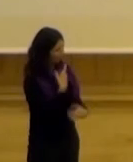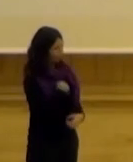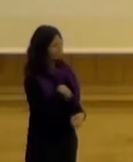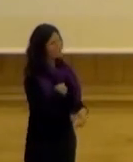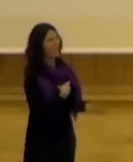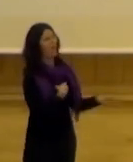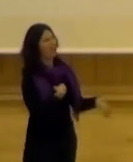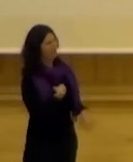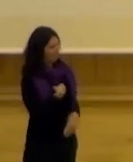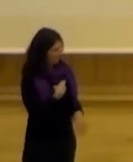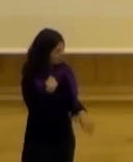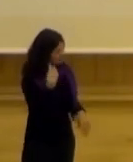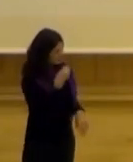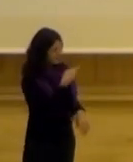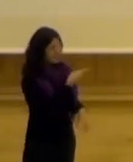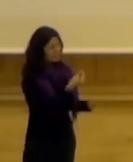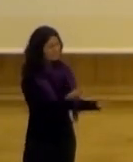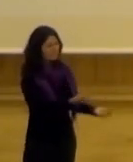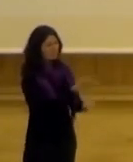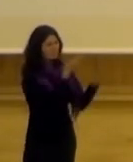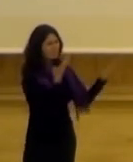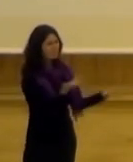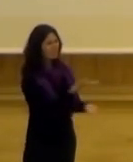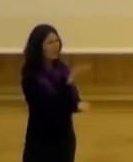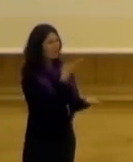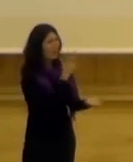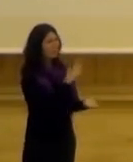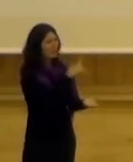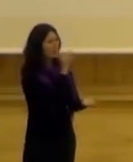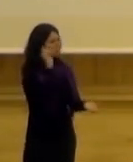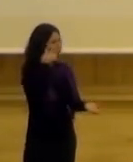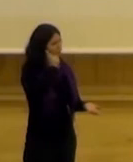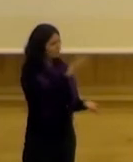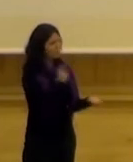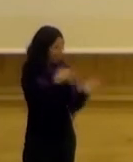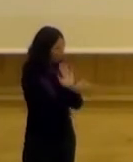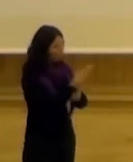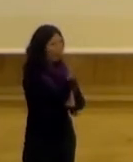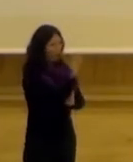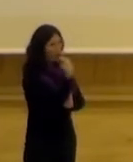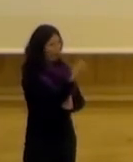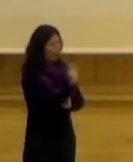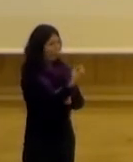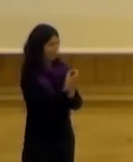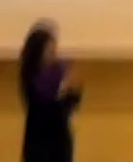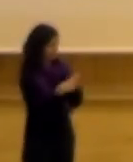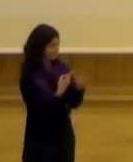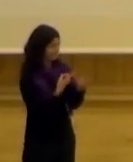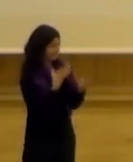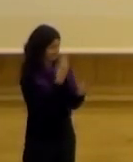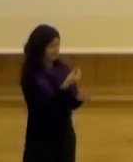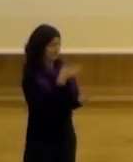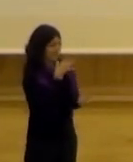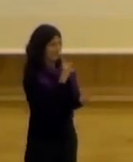y que dice ah bueno no era tan tan tan sordo como yo pensaba no era bueno no voy a replicar las palabras que